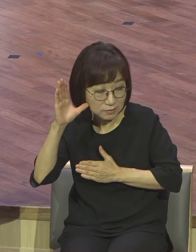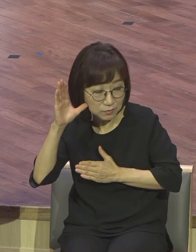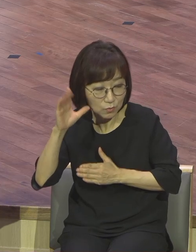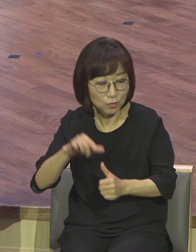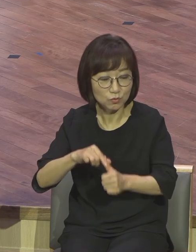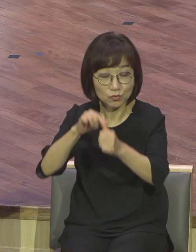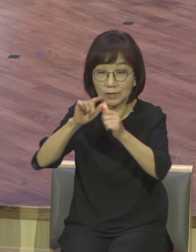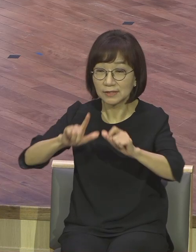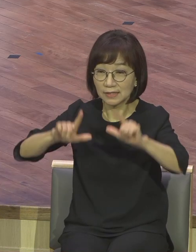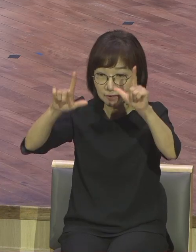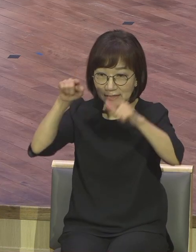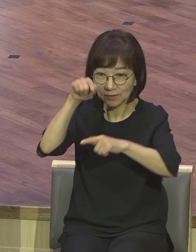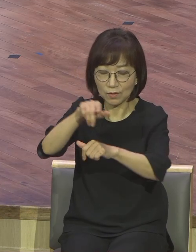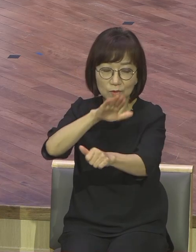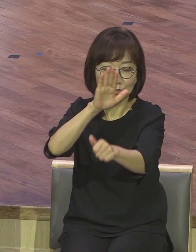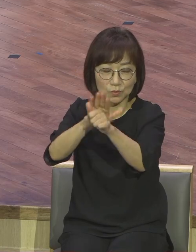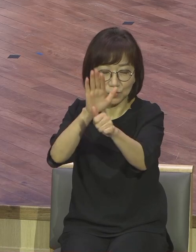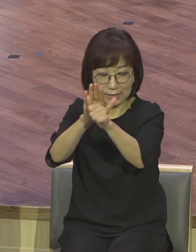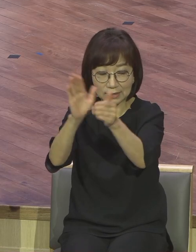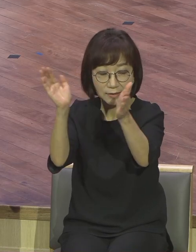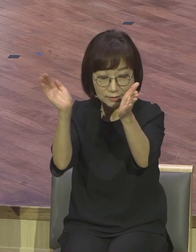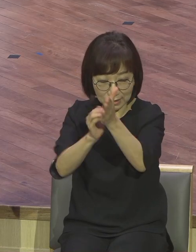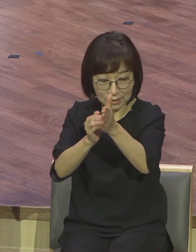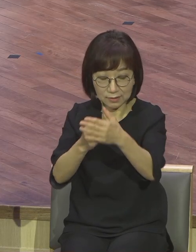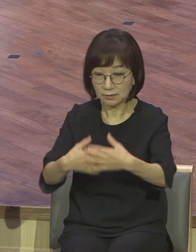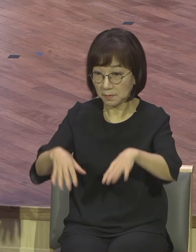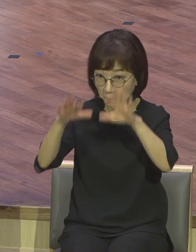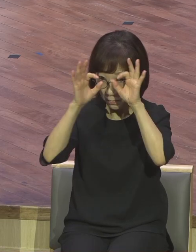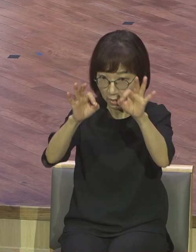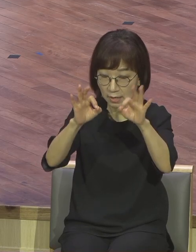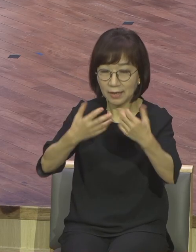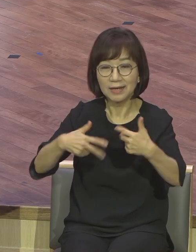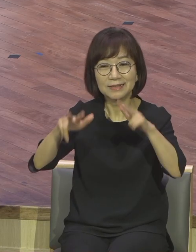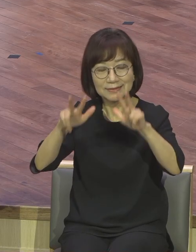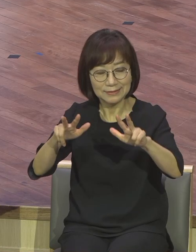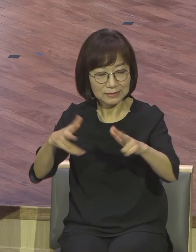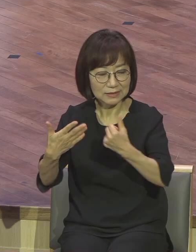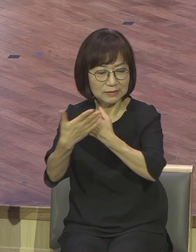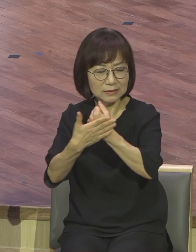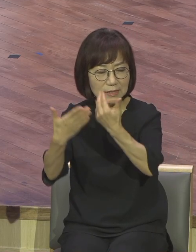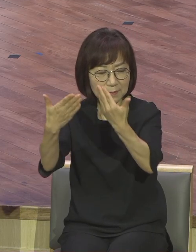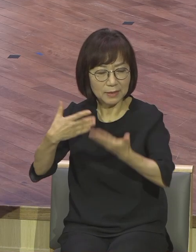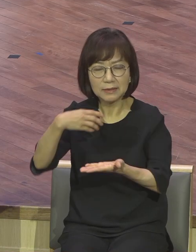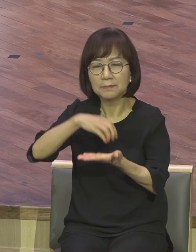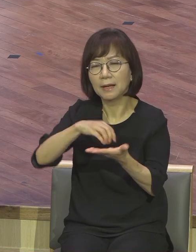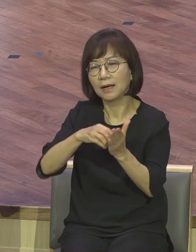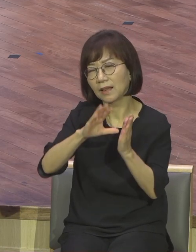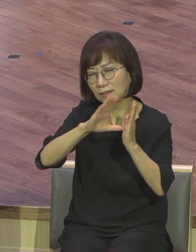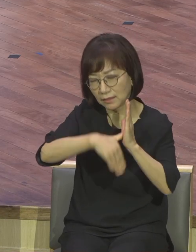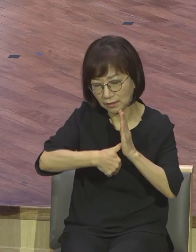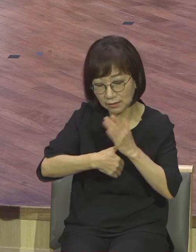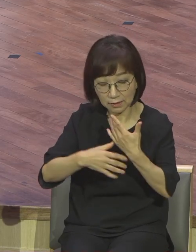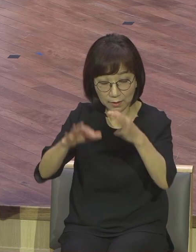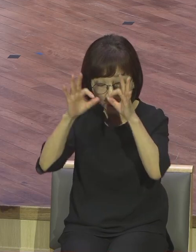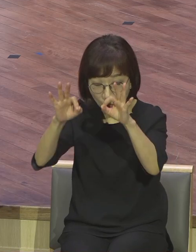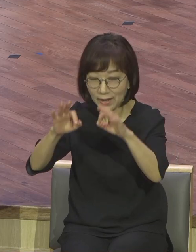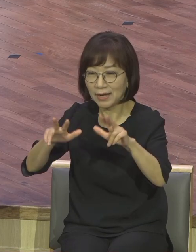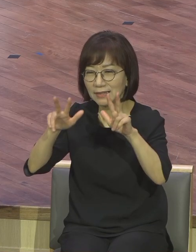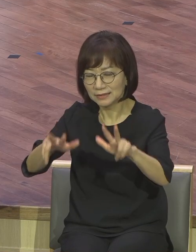날에 너를 도왔다 하셨으니 보라 지금 은혜 받을 만할 때요 보라 지금은 구원의 날요다